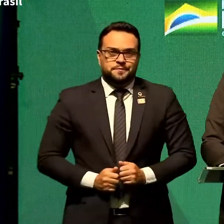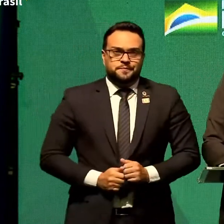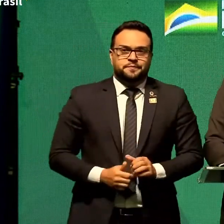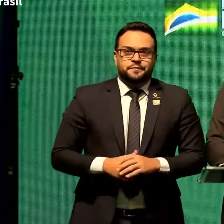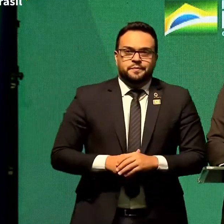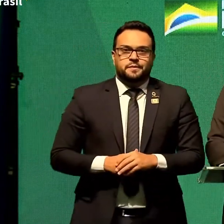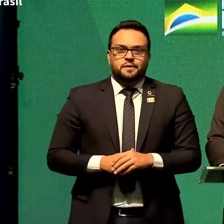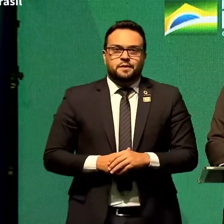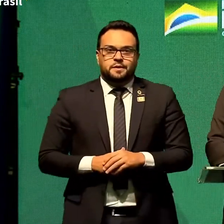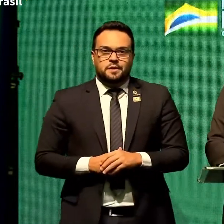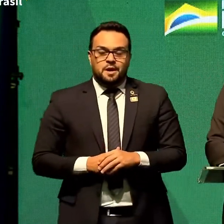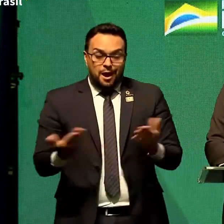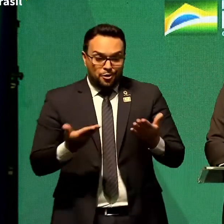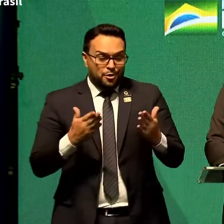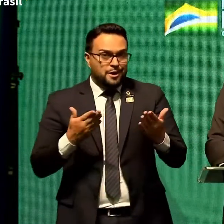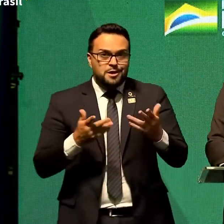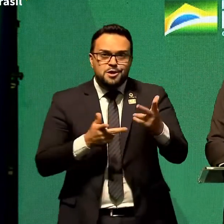-19,